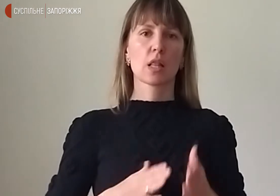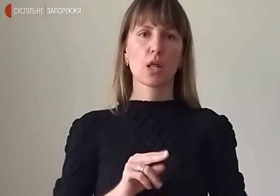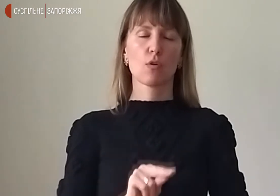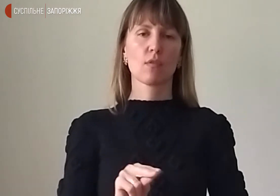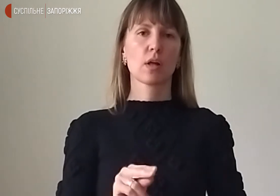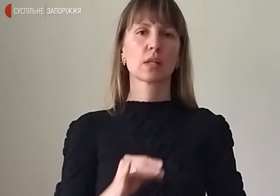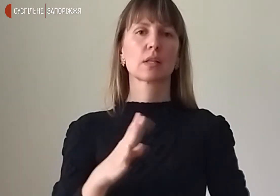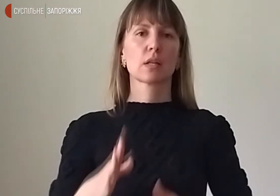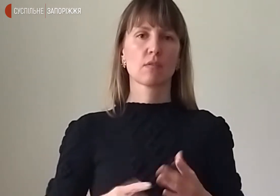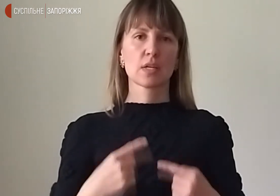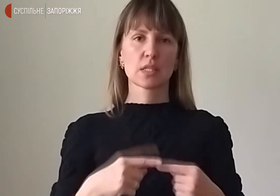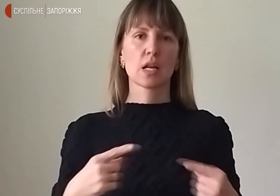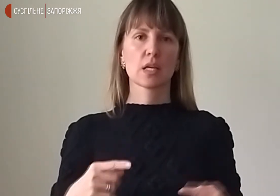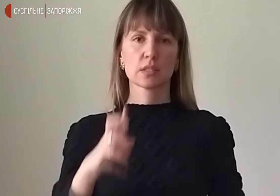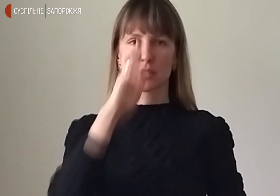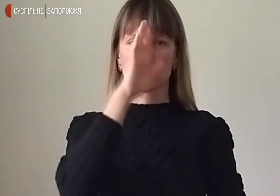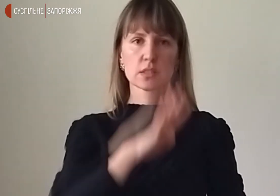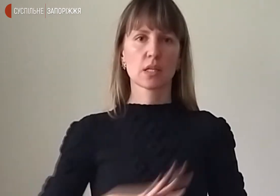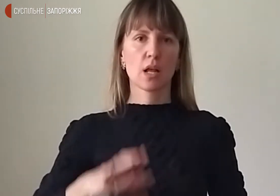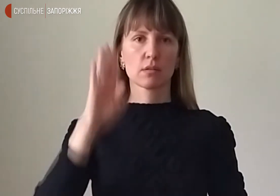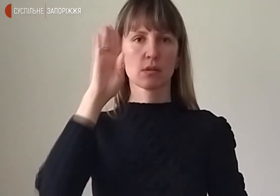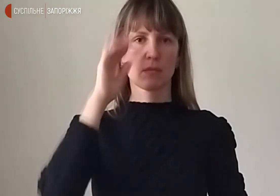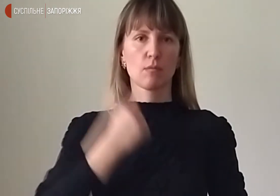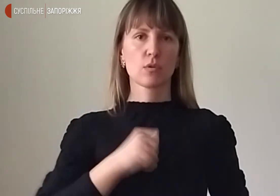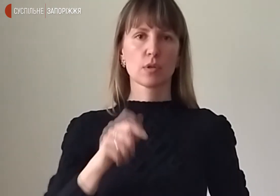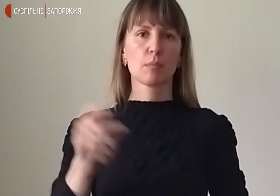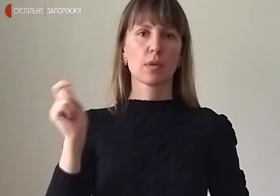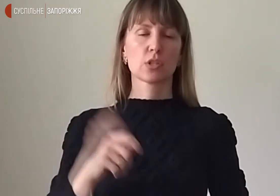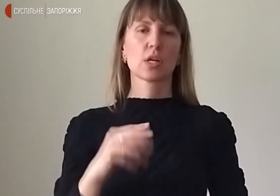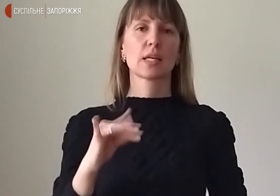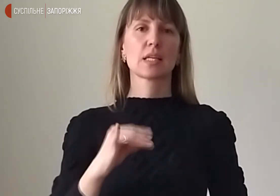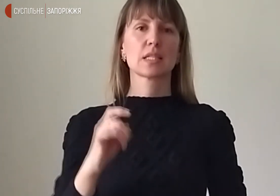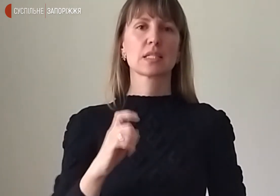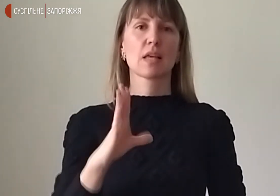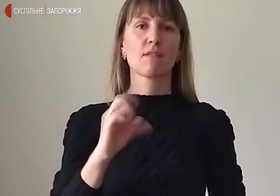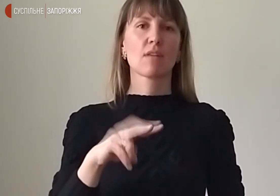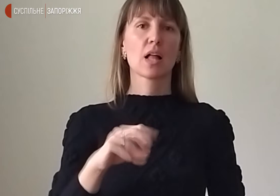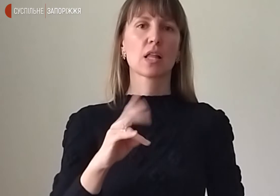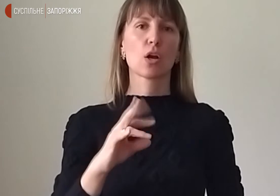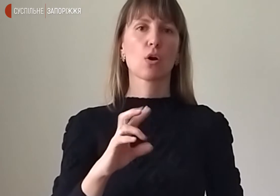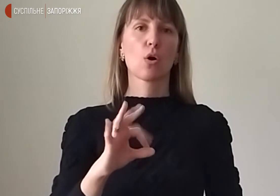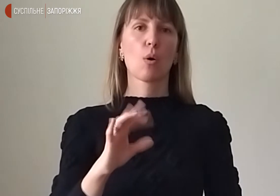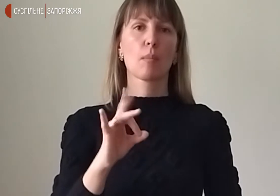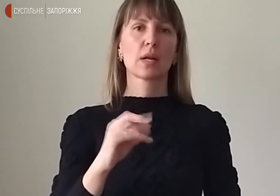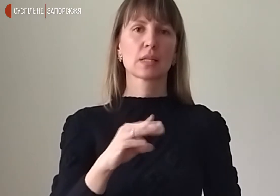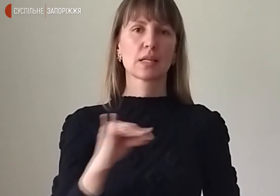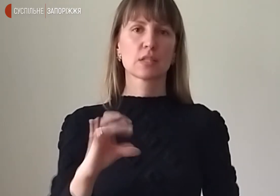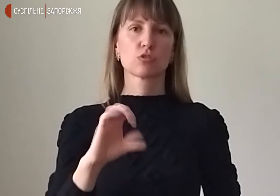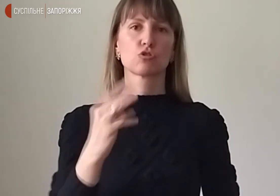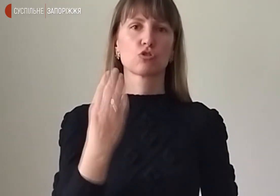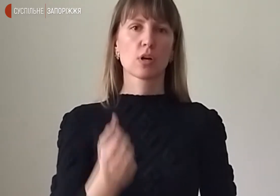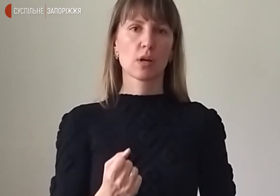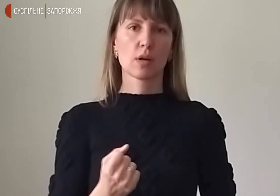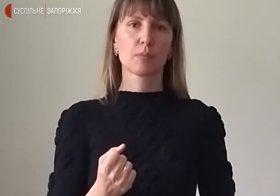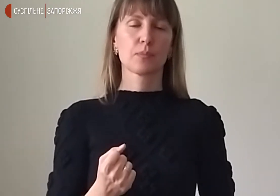І тренували з різних стран хлопці приїжджали, як з Великобританії, як із США. Тобто, як нас